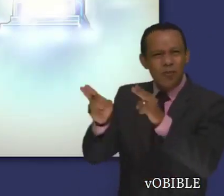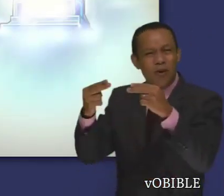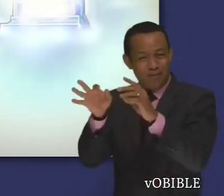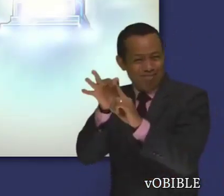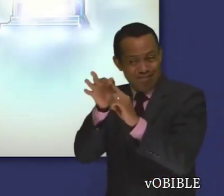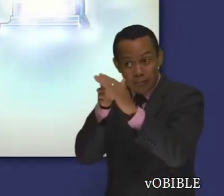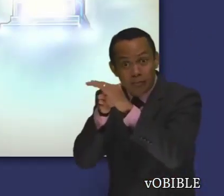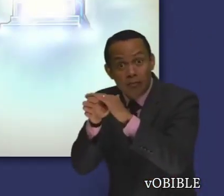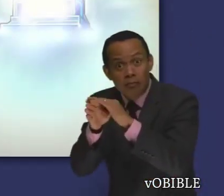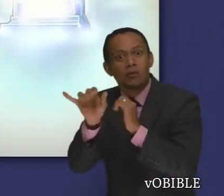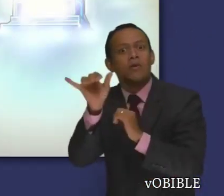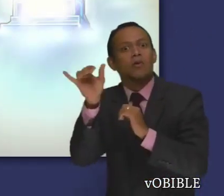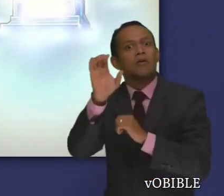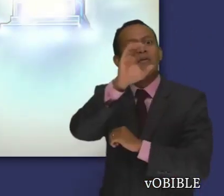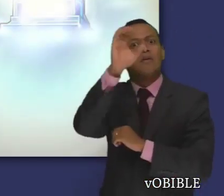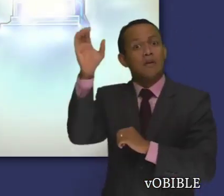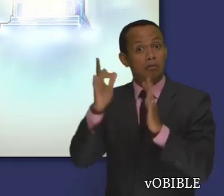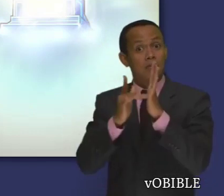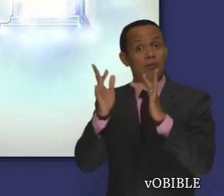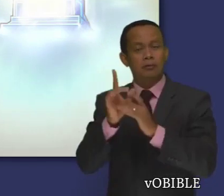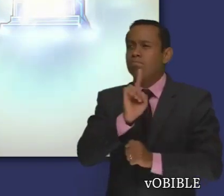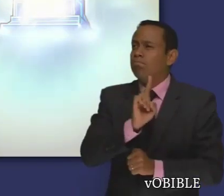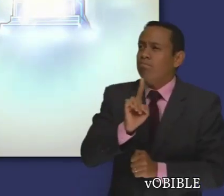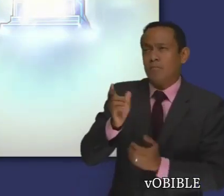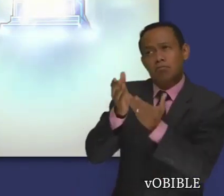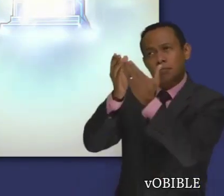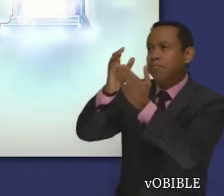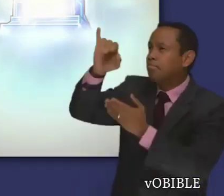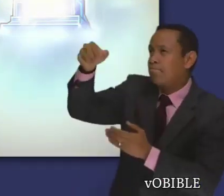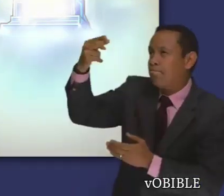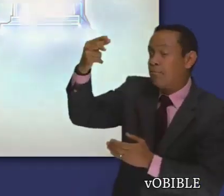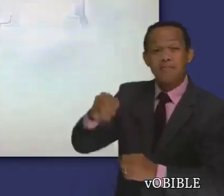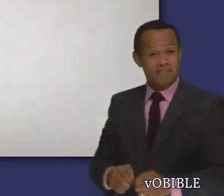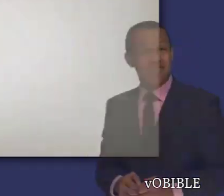mismísimo cielo donde Jesús se presentó delante de Dios a favor nuestro.